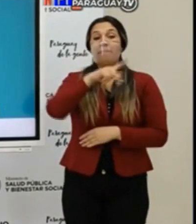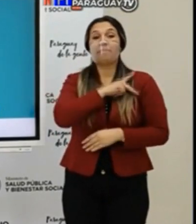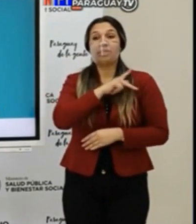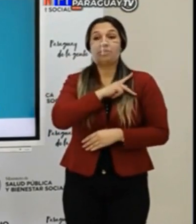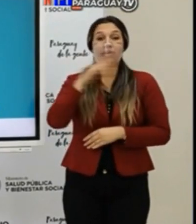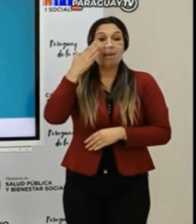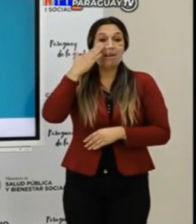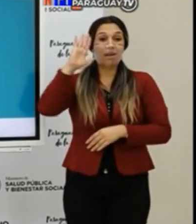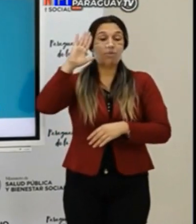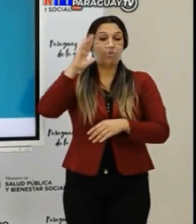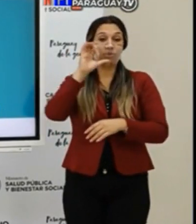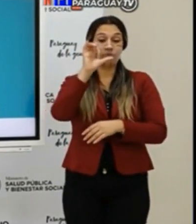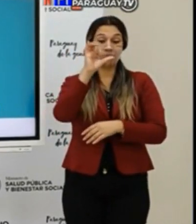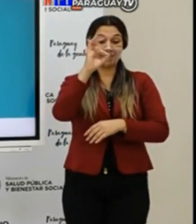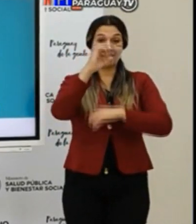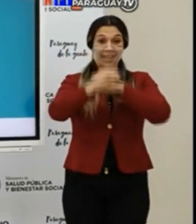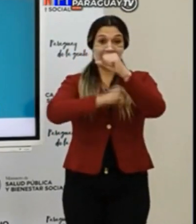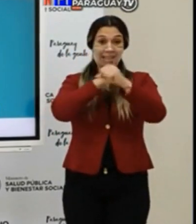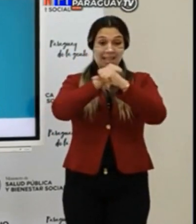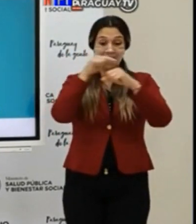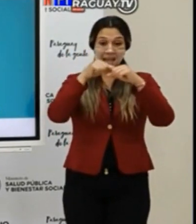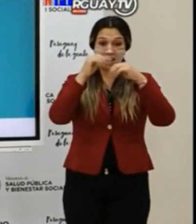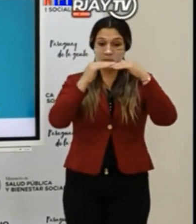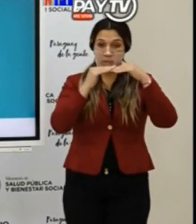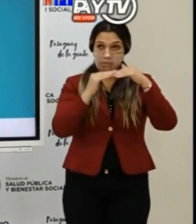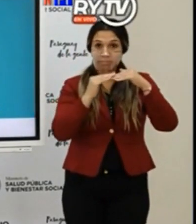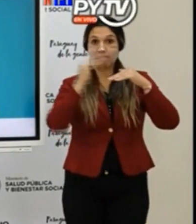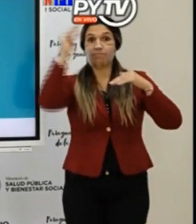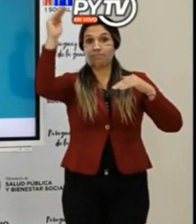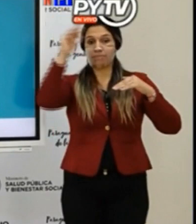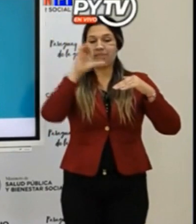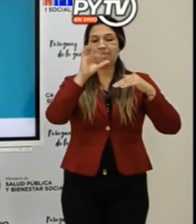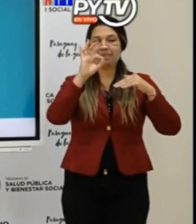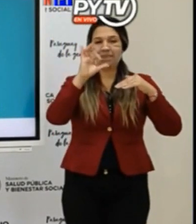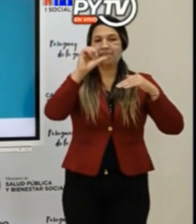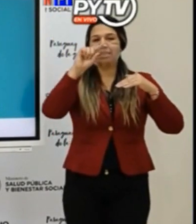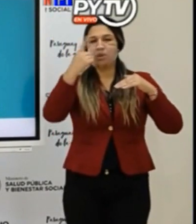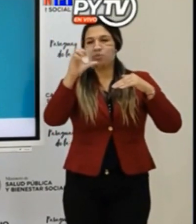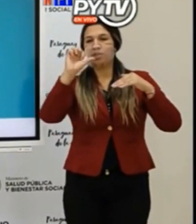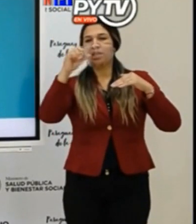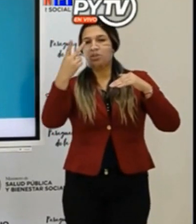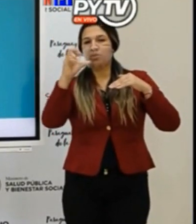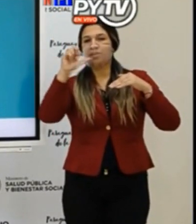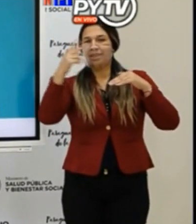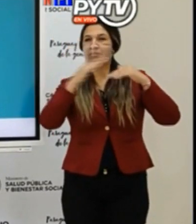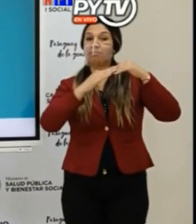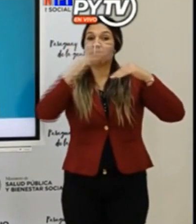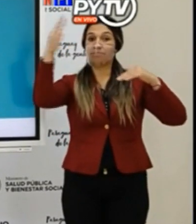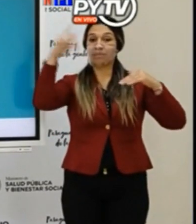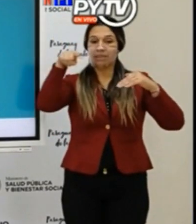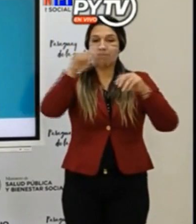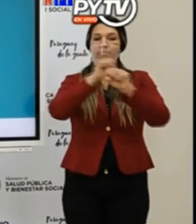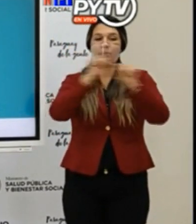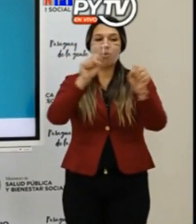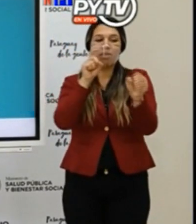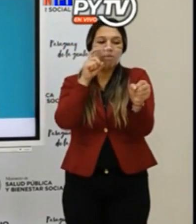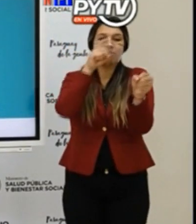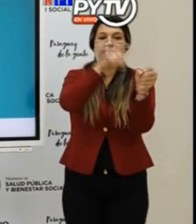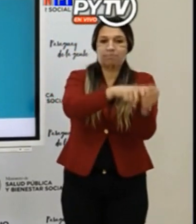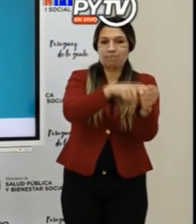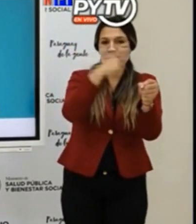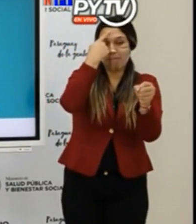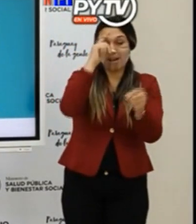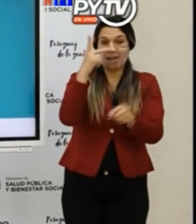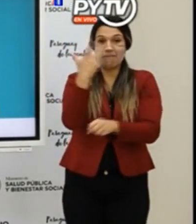adultas mayores de 60 años y más se registren y que podamos, en el caso de que estas